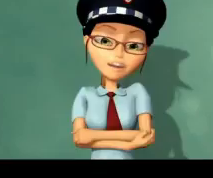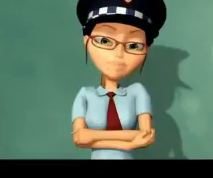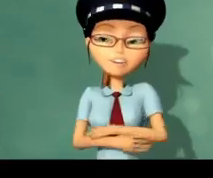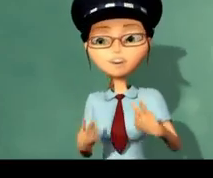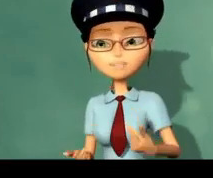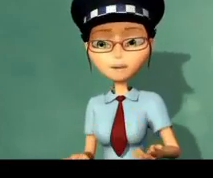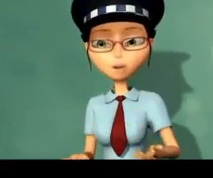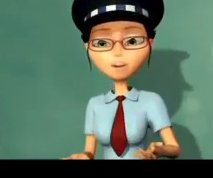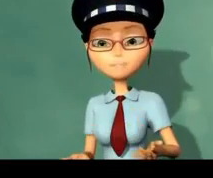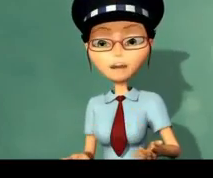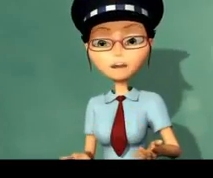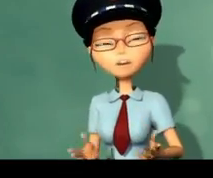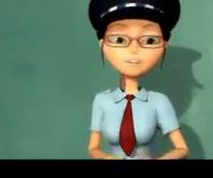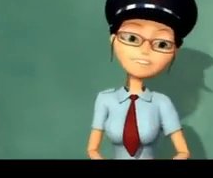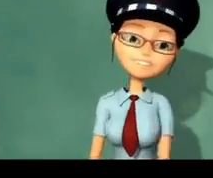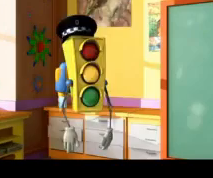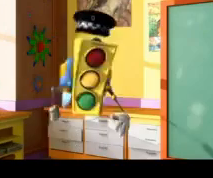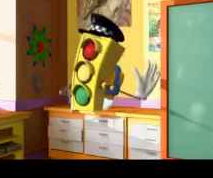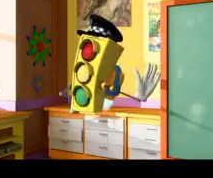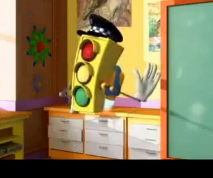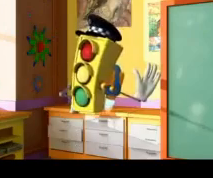indicaciones de los agentes de tráfico.